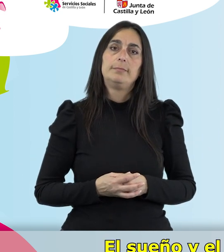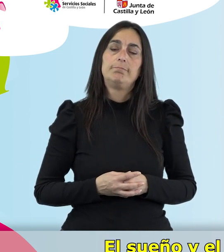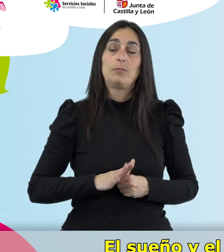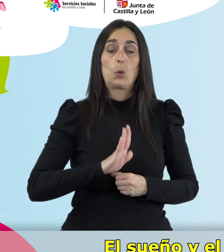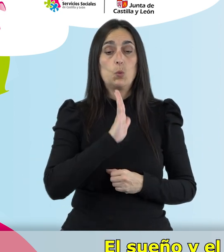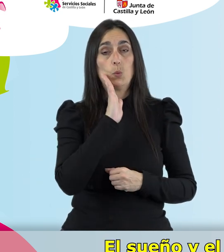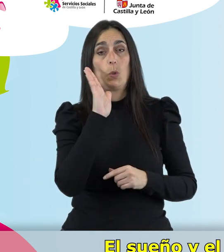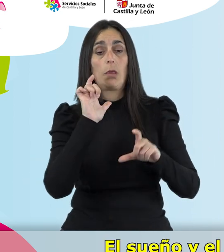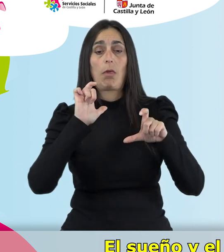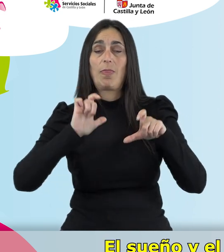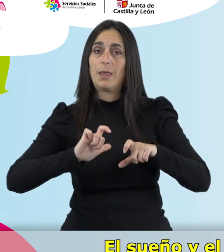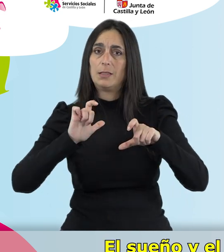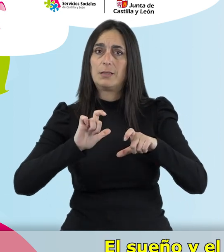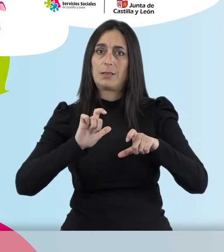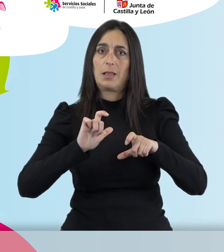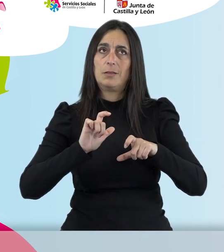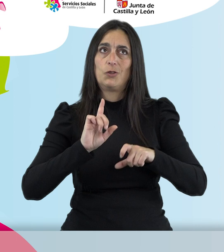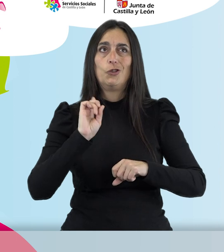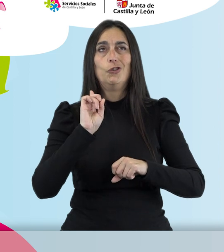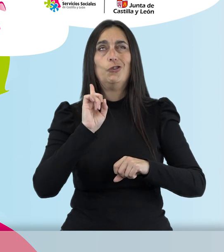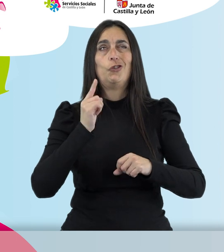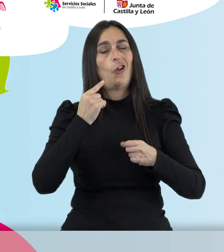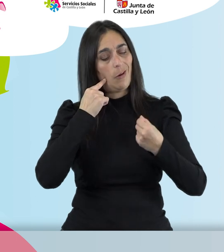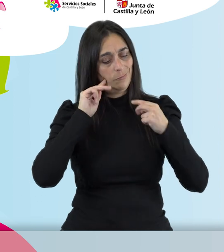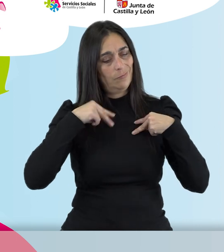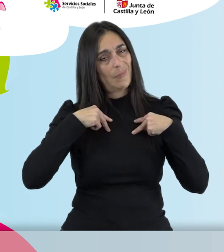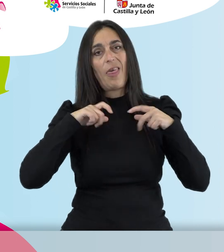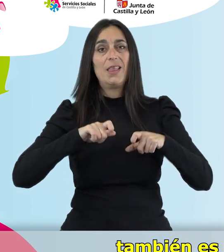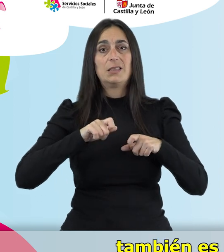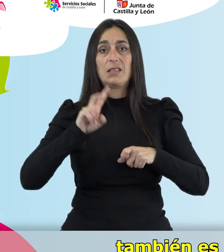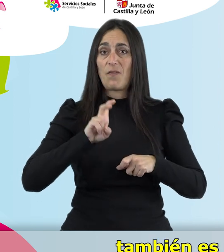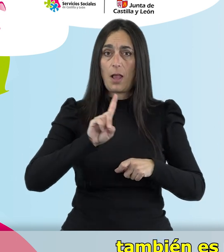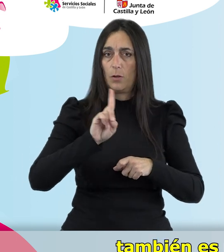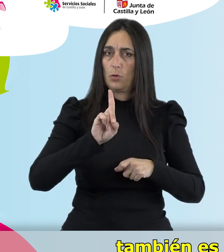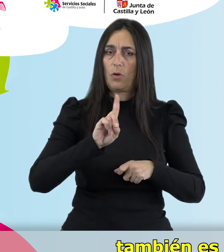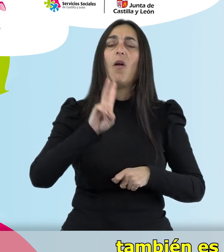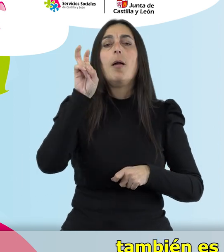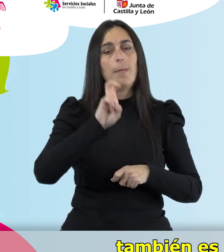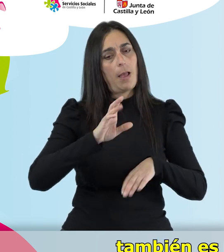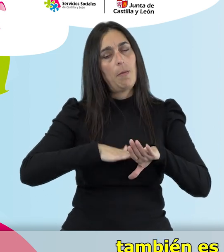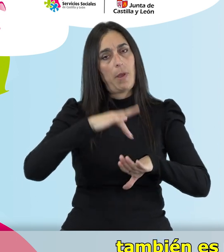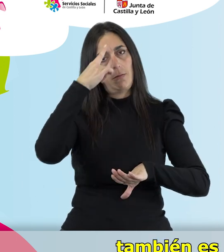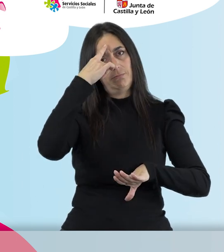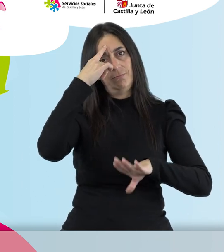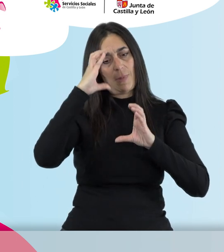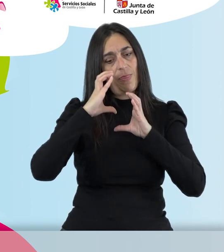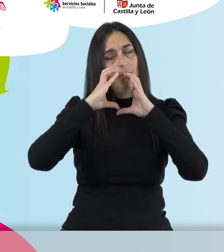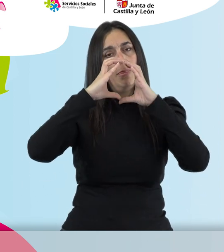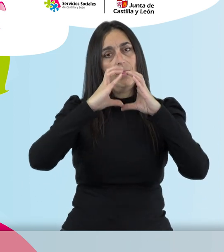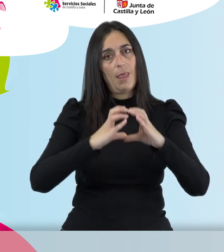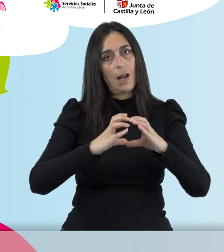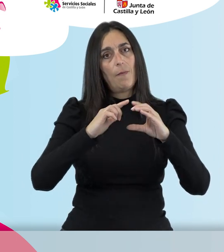El sueño y el descanso no solo sirven para que nuestro cuerpo descanse, también es muy útil para que nuestro cerebro